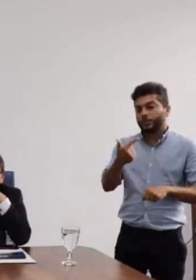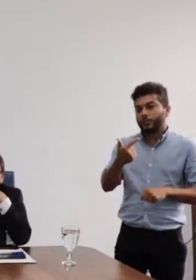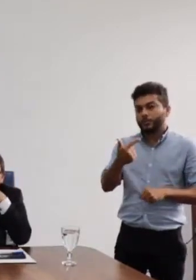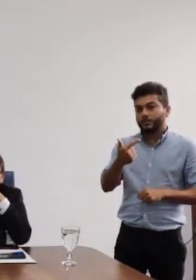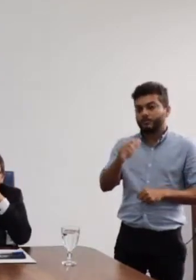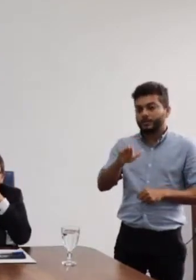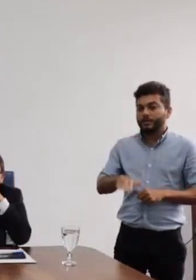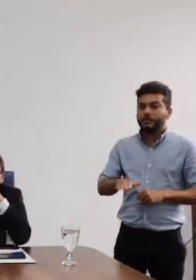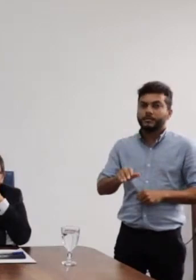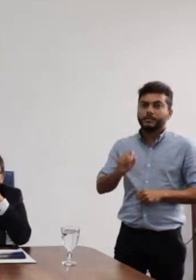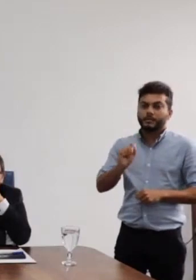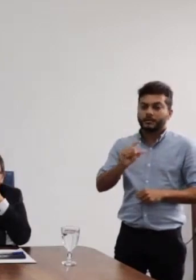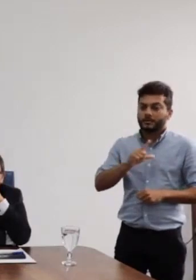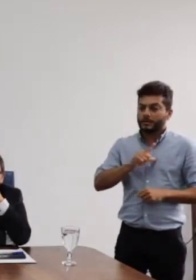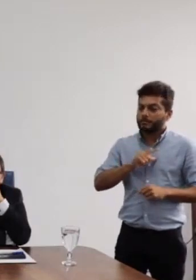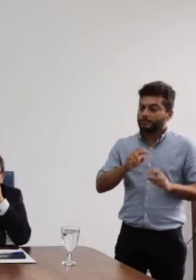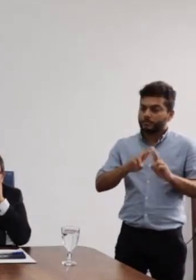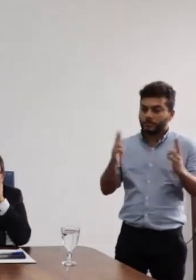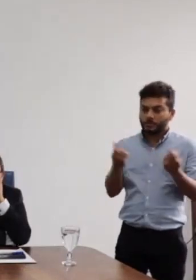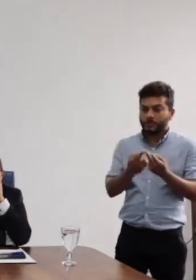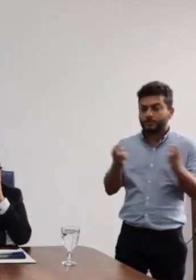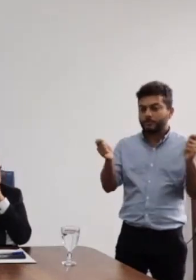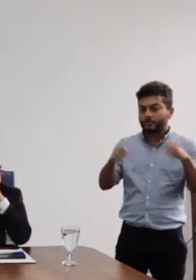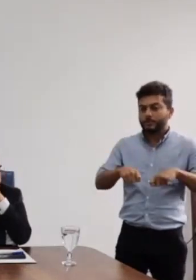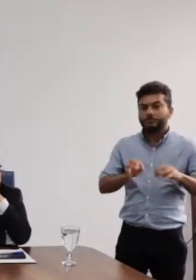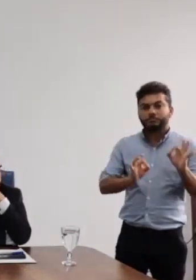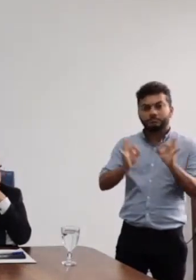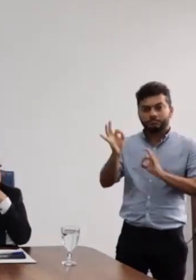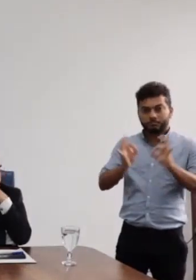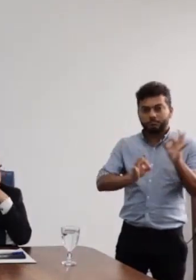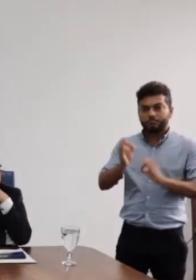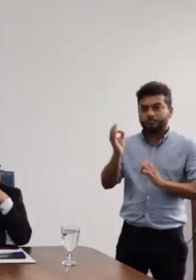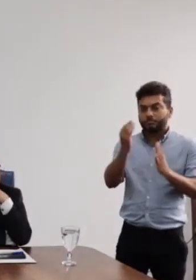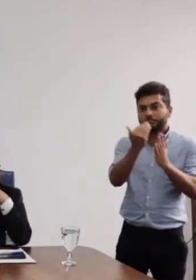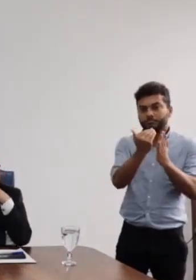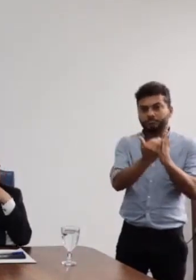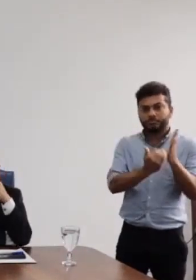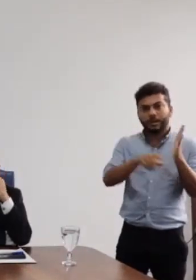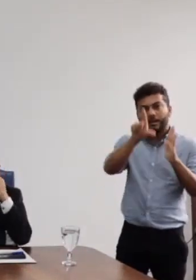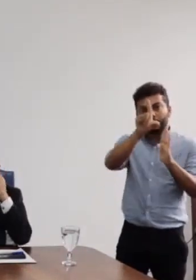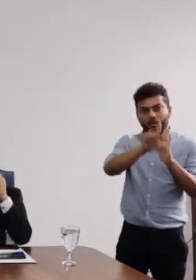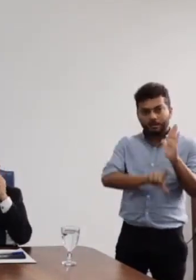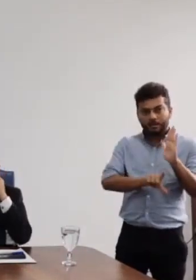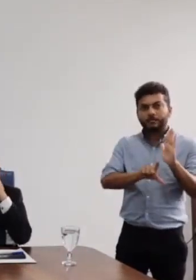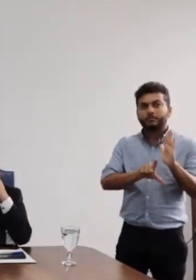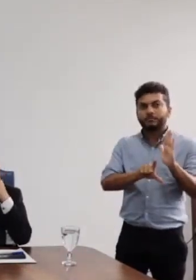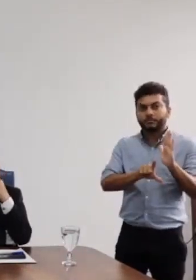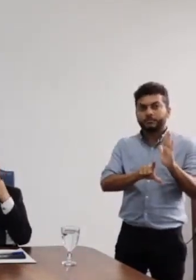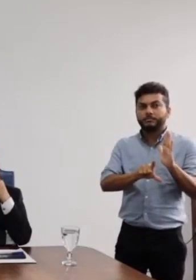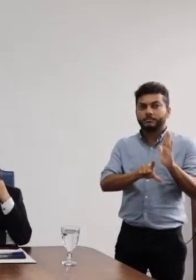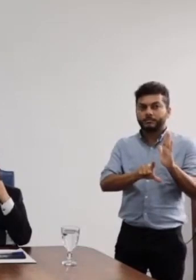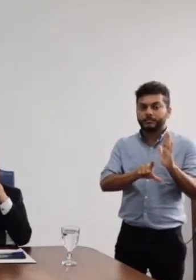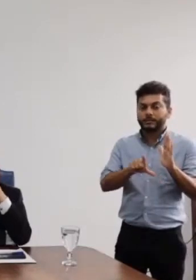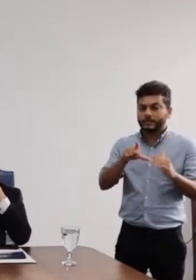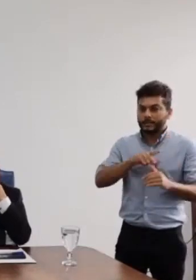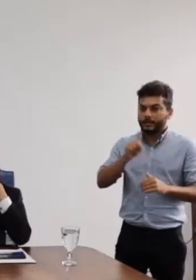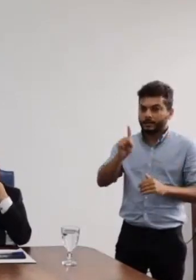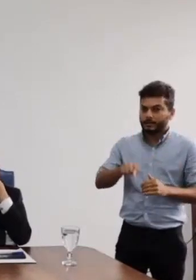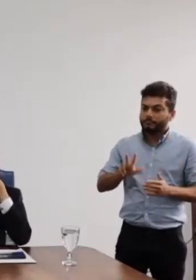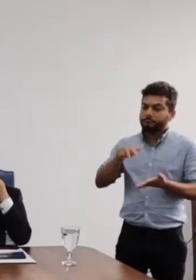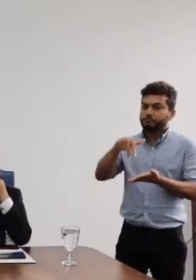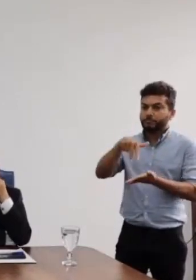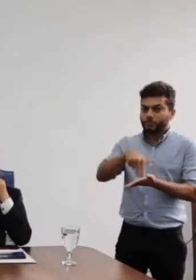elabore a composição da lista tríplices, das listas tríplices, na verdade são duas listas, lista para reitor,